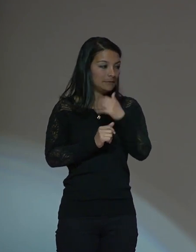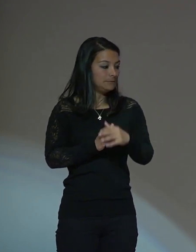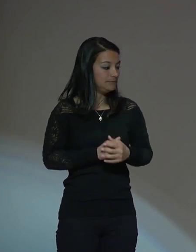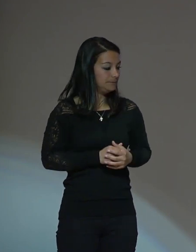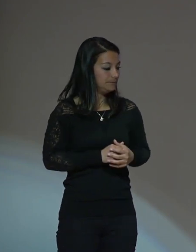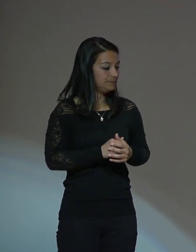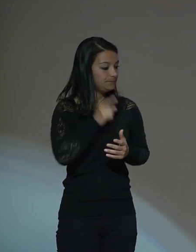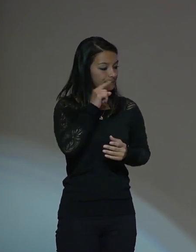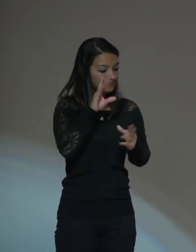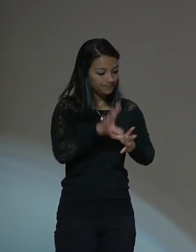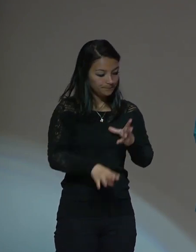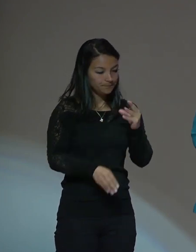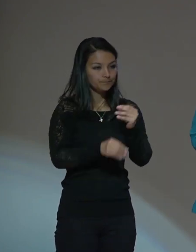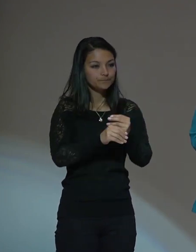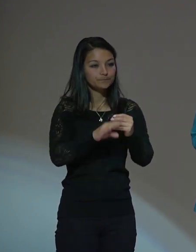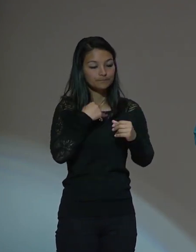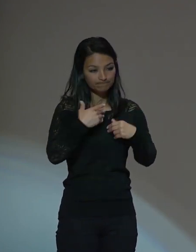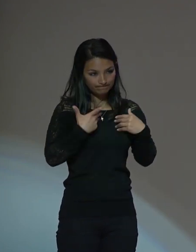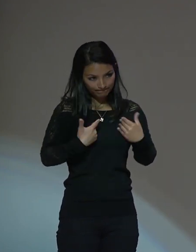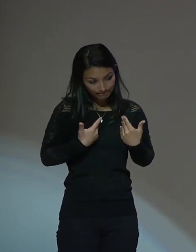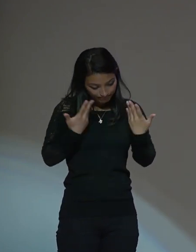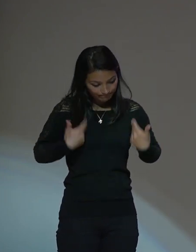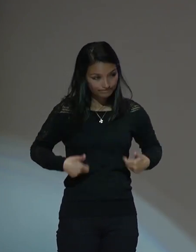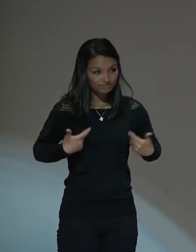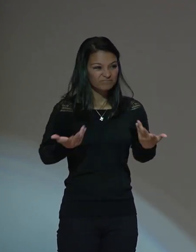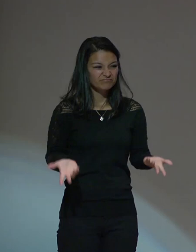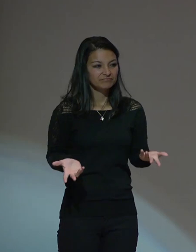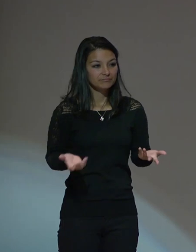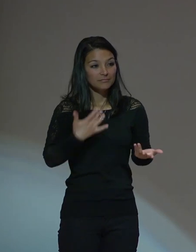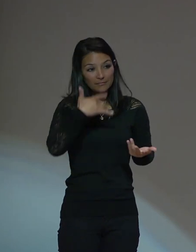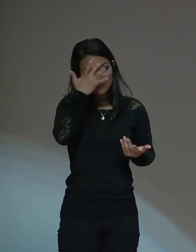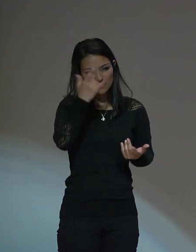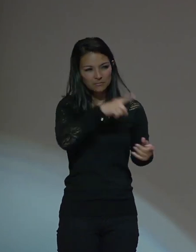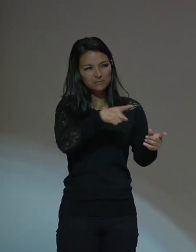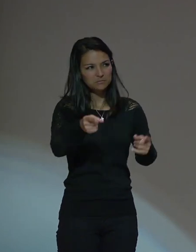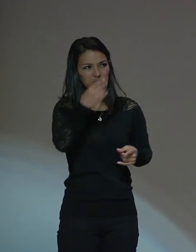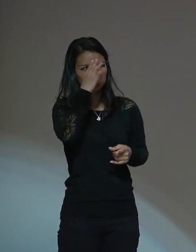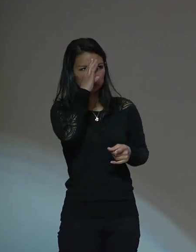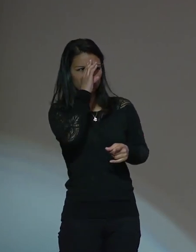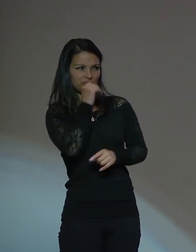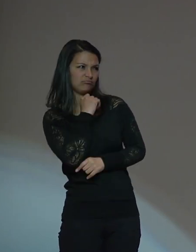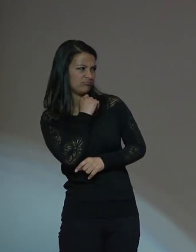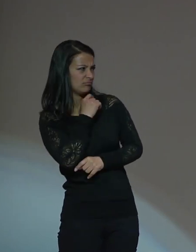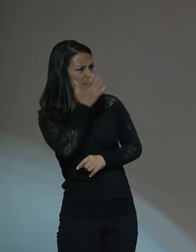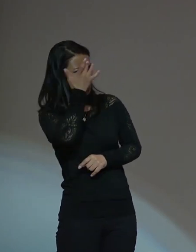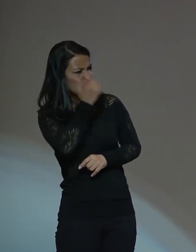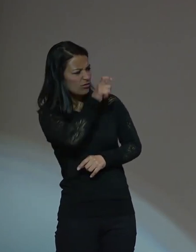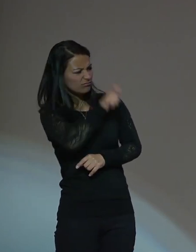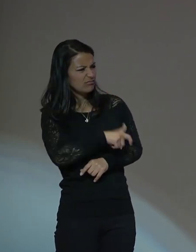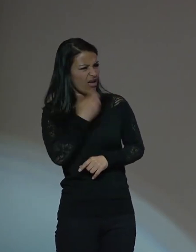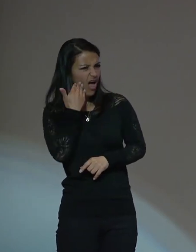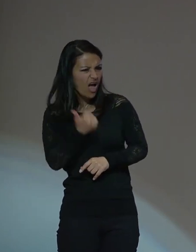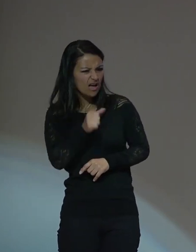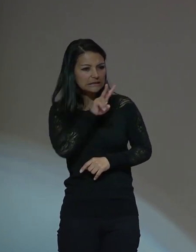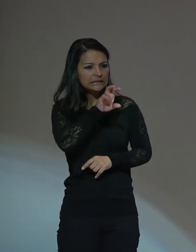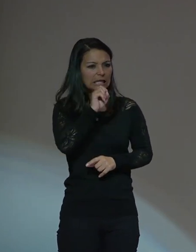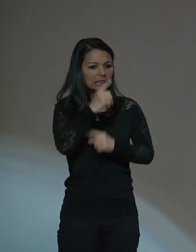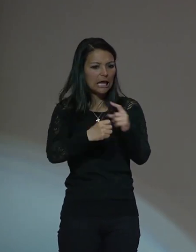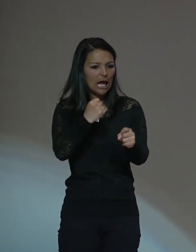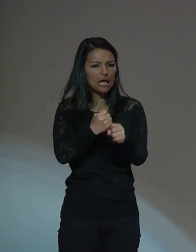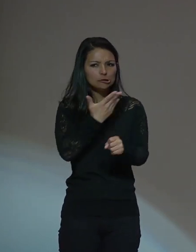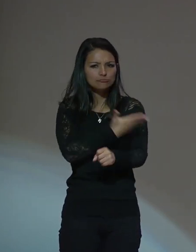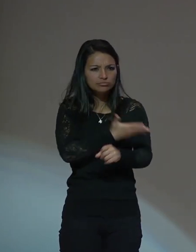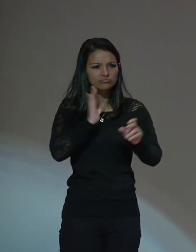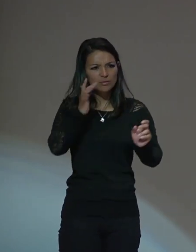también quiero presentarme un poquito, porque uno se va preguntando por qué una mujer de 70 años